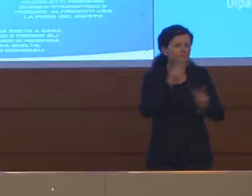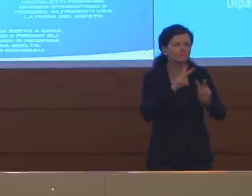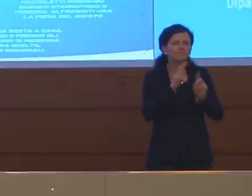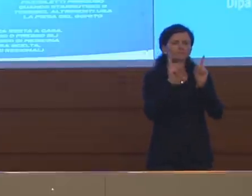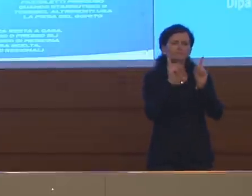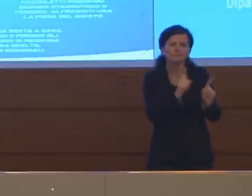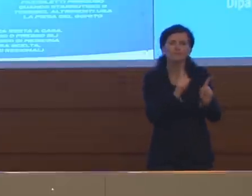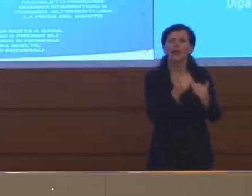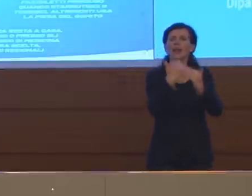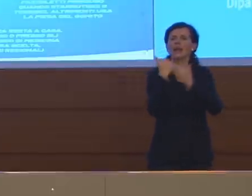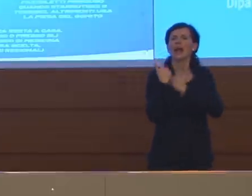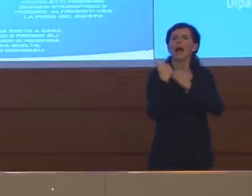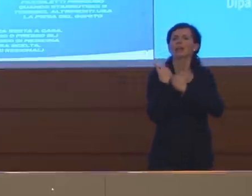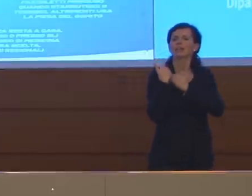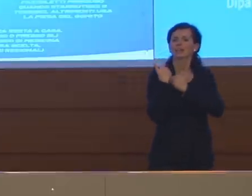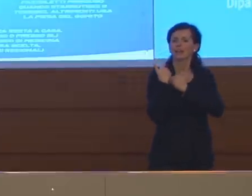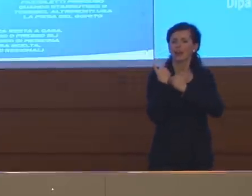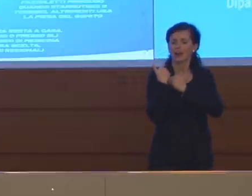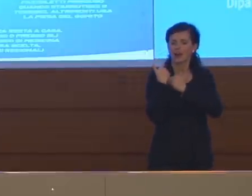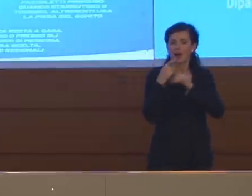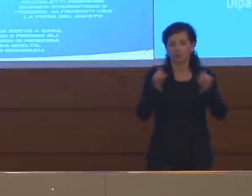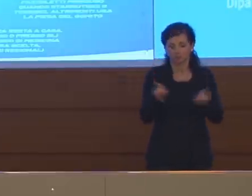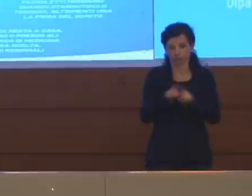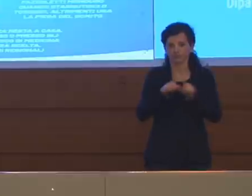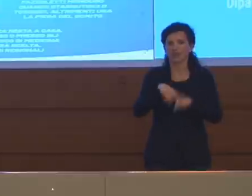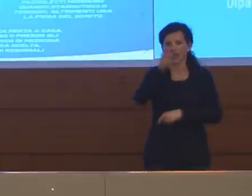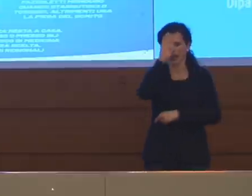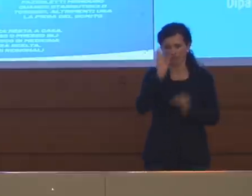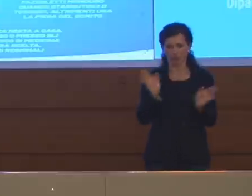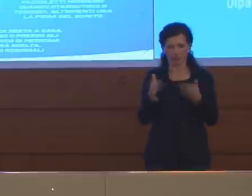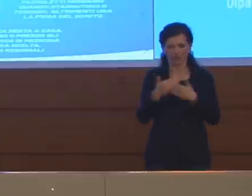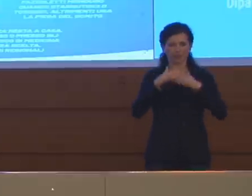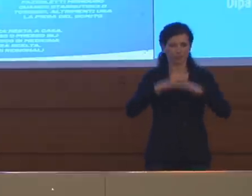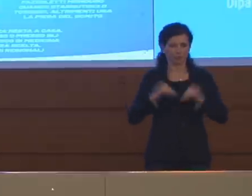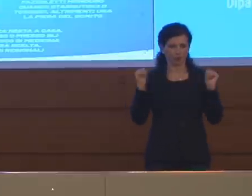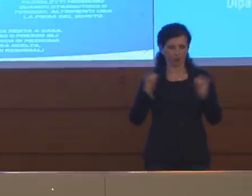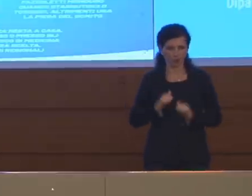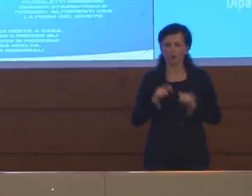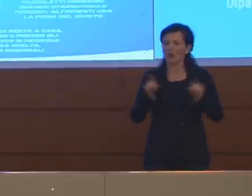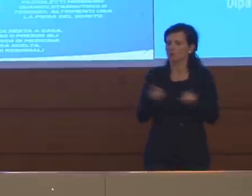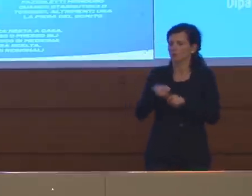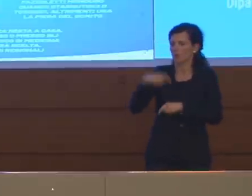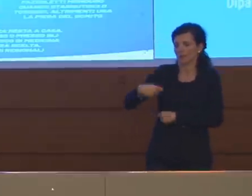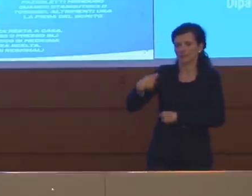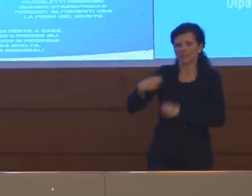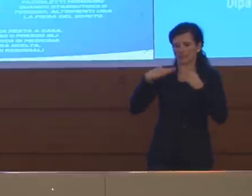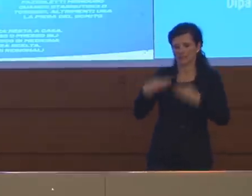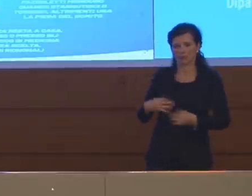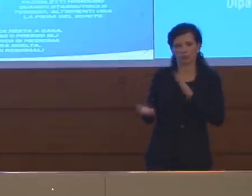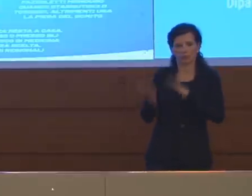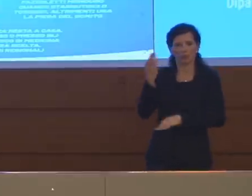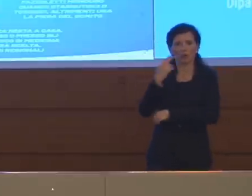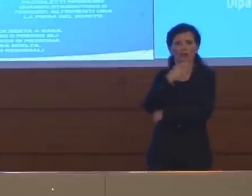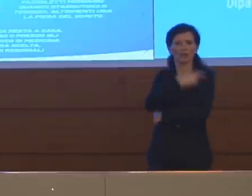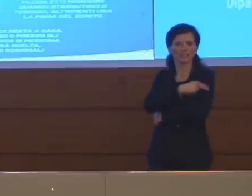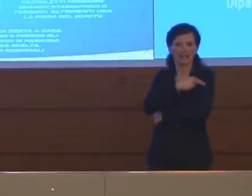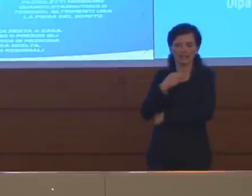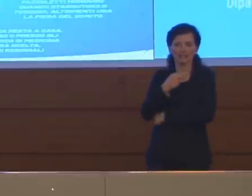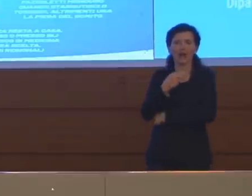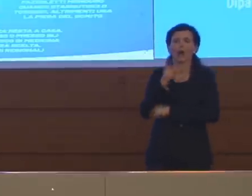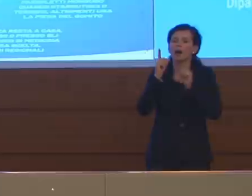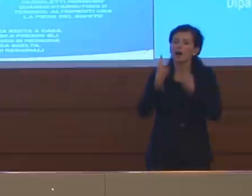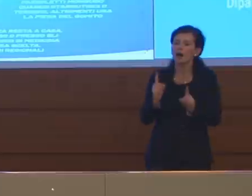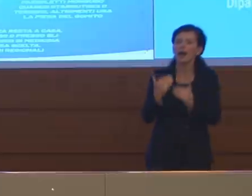ricoprono, come anche il Capo Dipartimento della Protezione Civile, il Presidente dell'Istituto Superiore di Sanità. Quindi